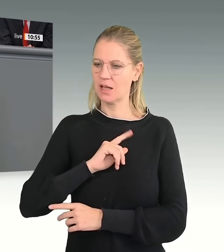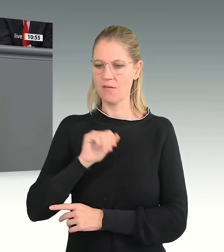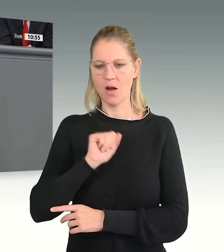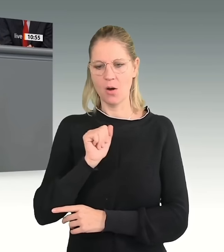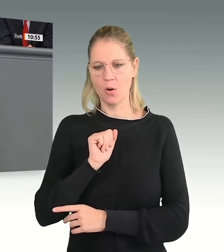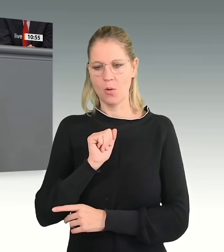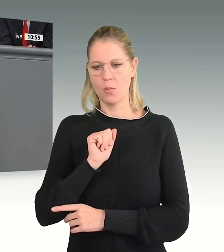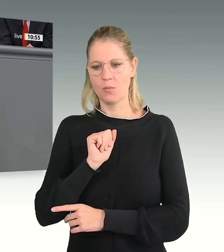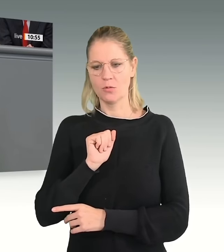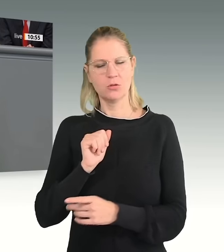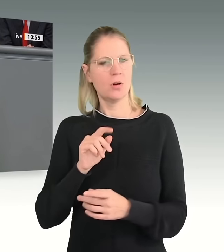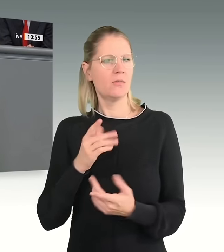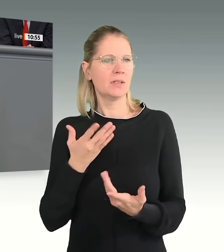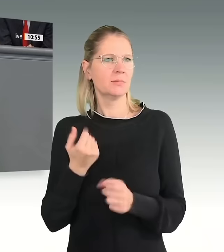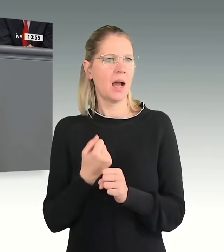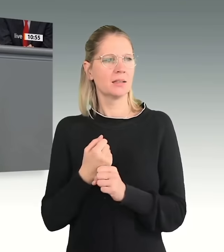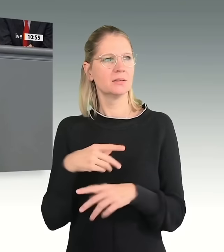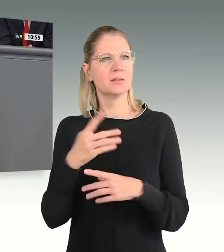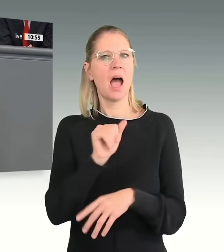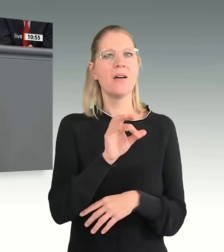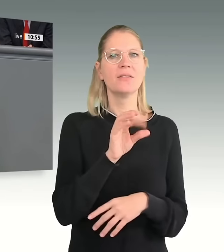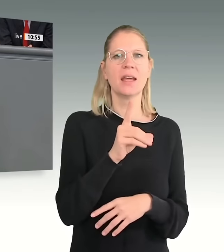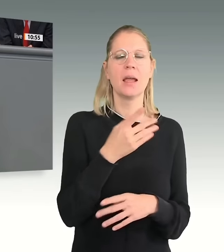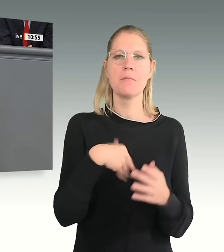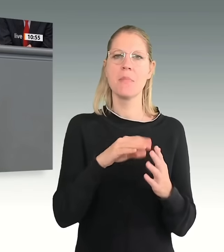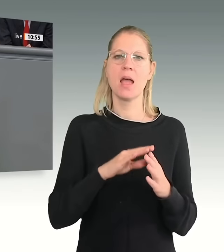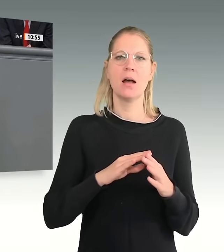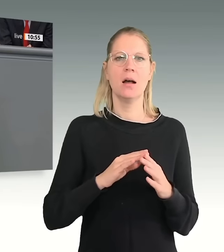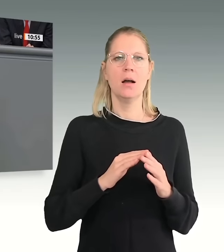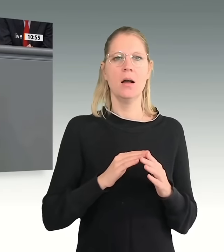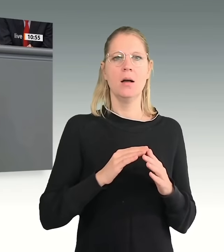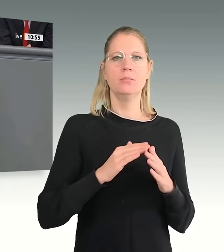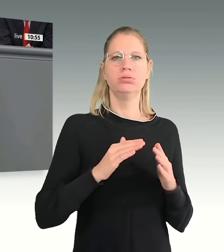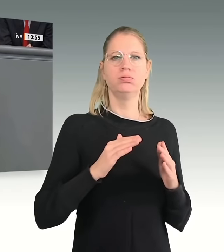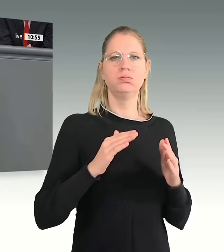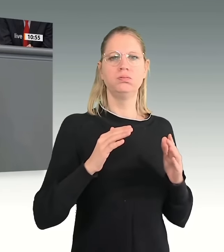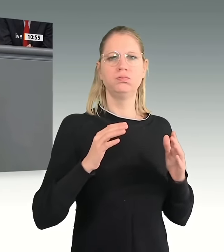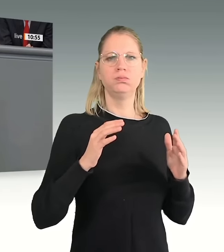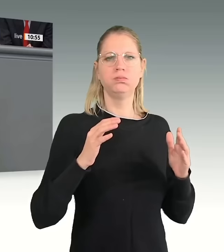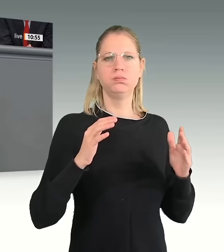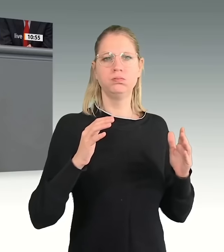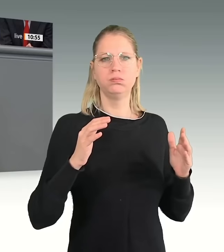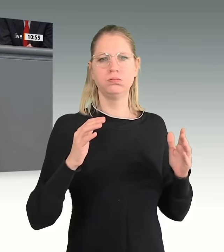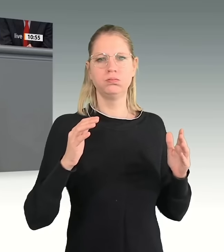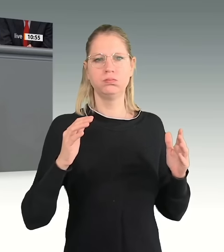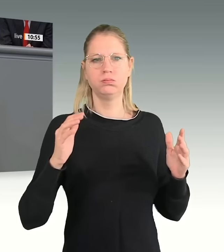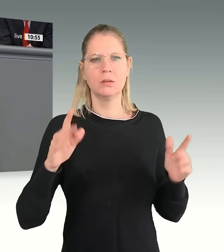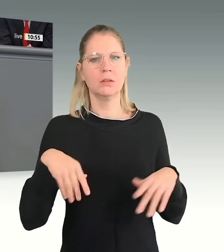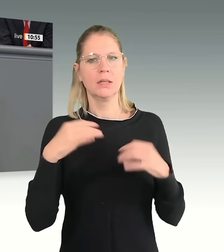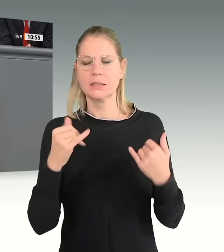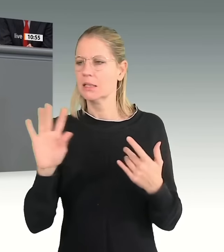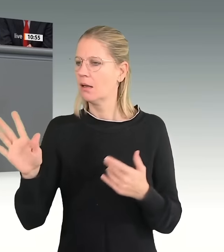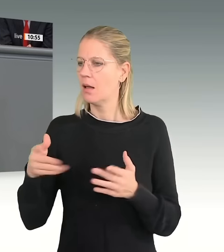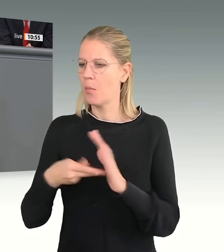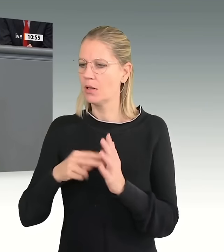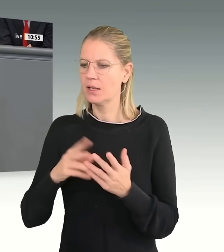Gebaren der letzten Wochen zusammen. Statt guter Politik gibt es von Ihnen nur noch Sonntagsreden. Vielleicht liegt es daran, dass Ihre